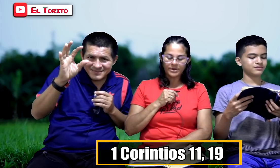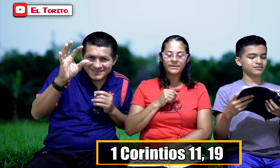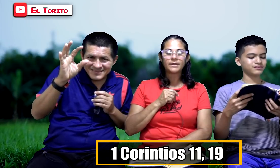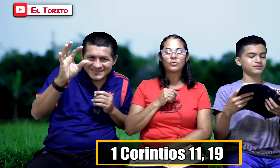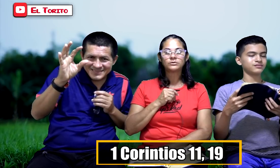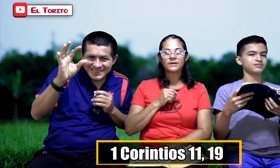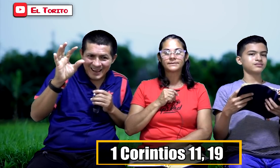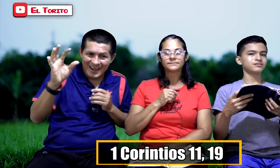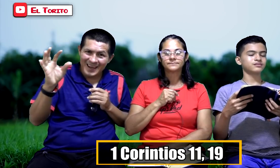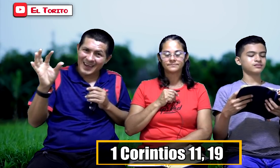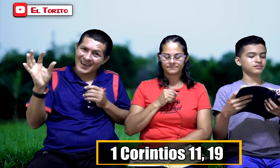puede contar.